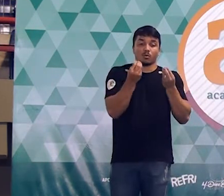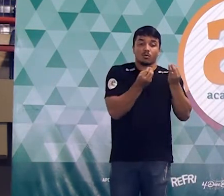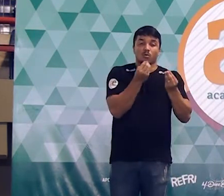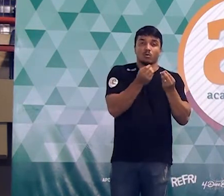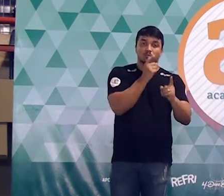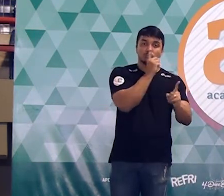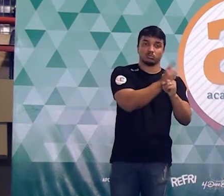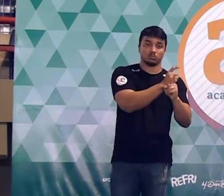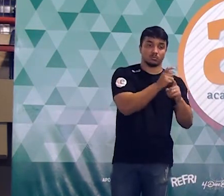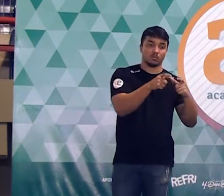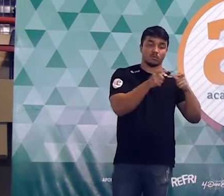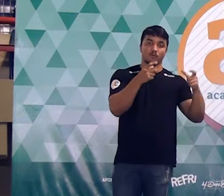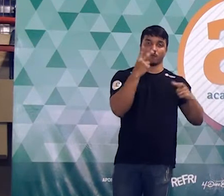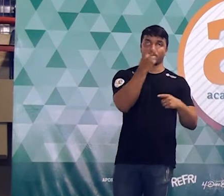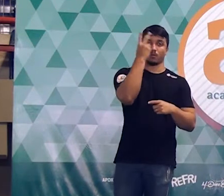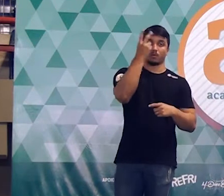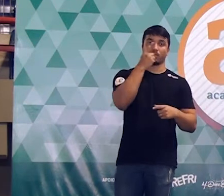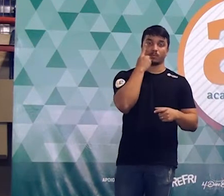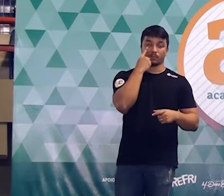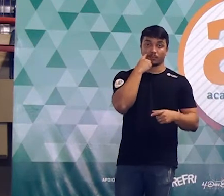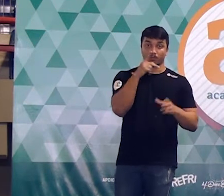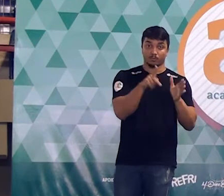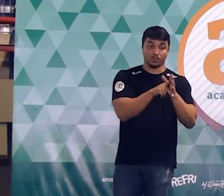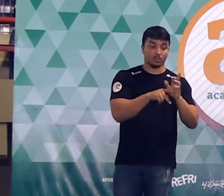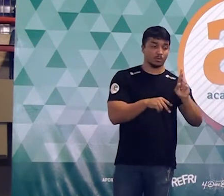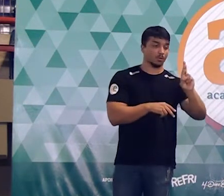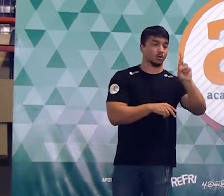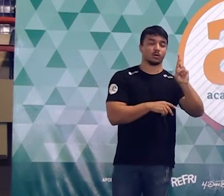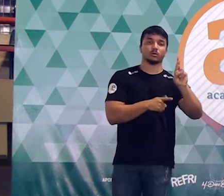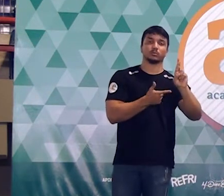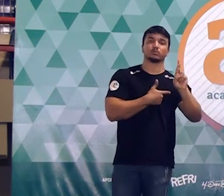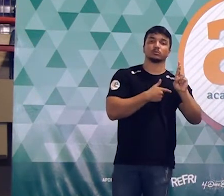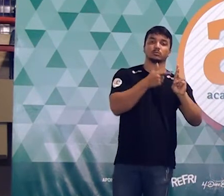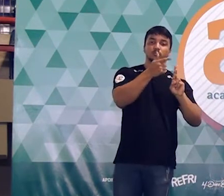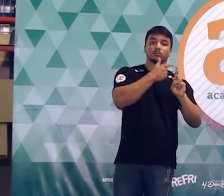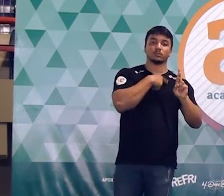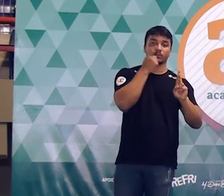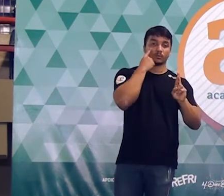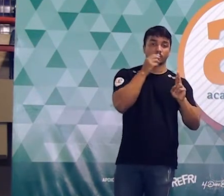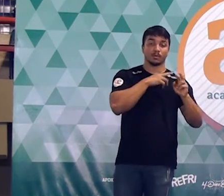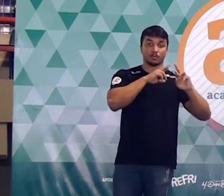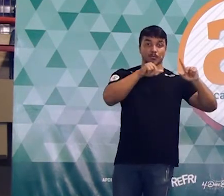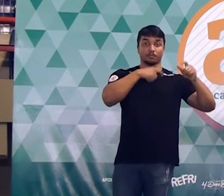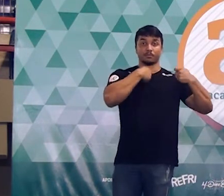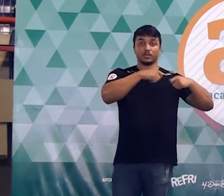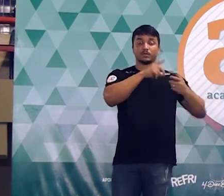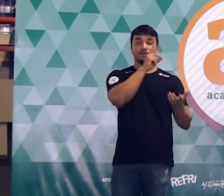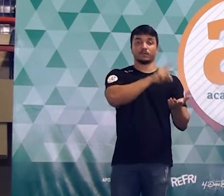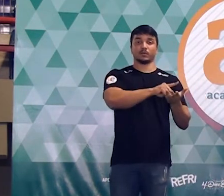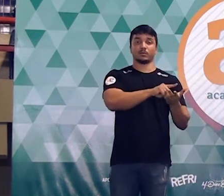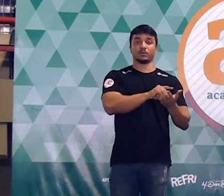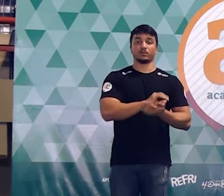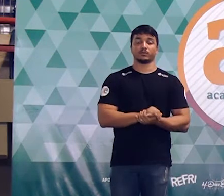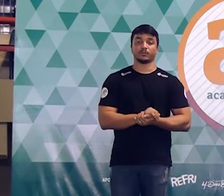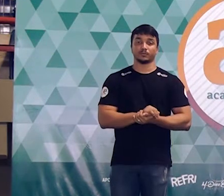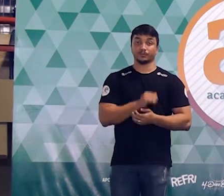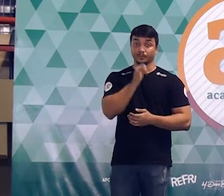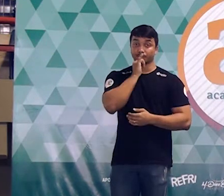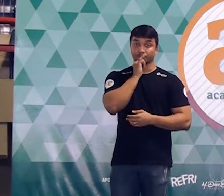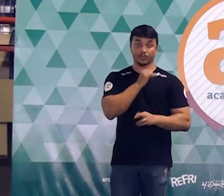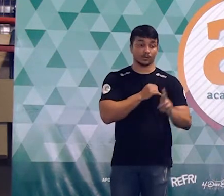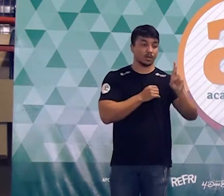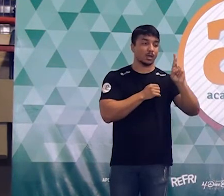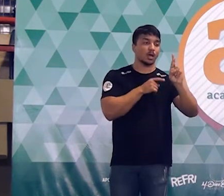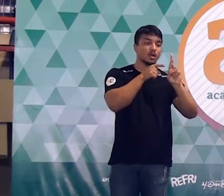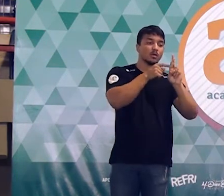o maior valor possível inteiro de r para que essa desigualdade seja verdadeira. Então vamos pensar assim, se o r